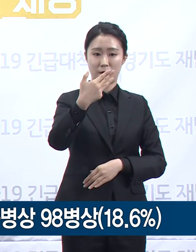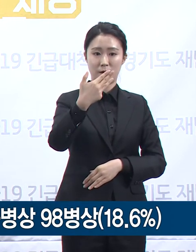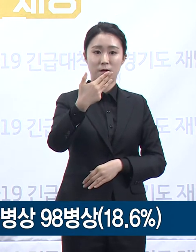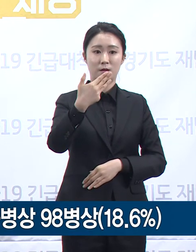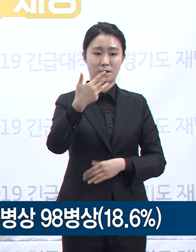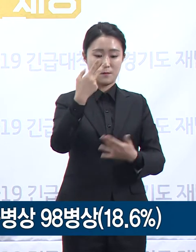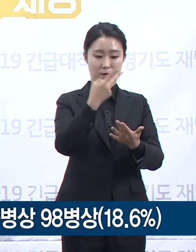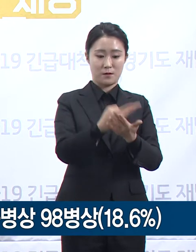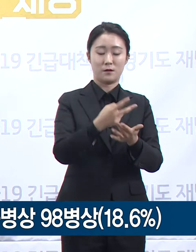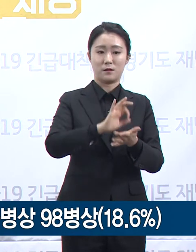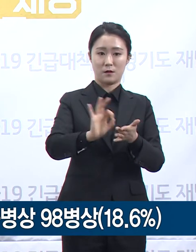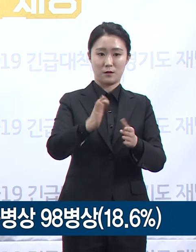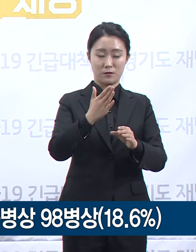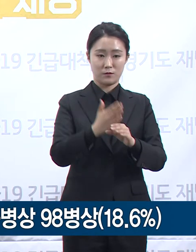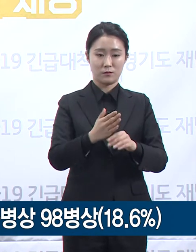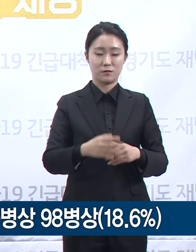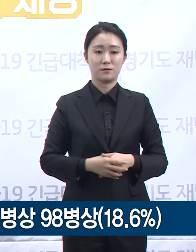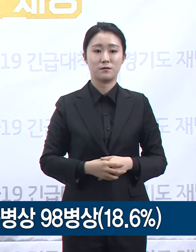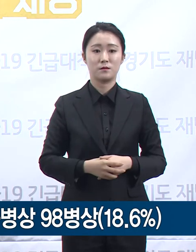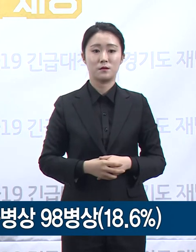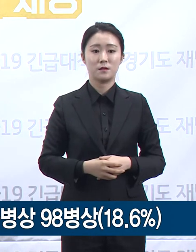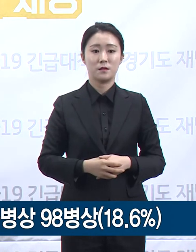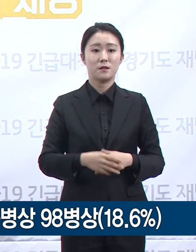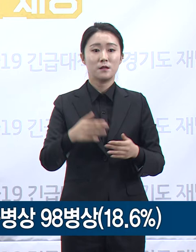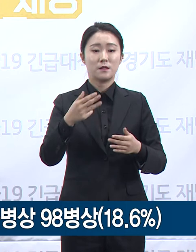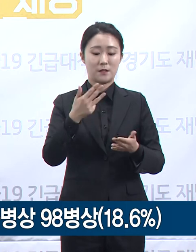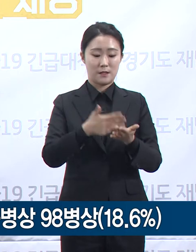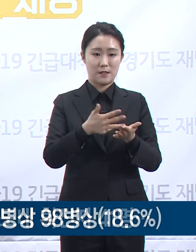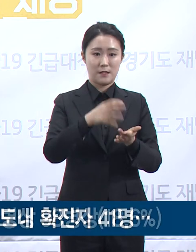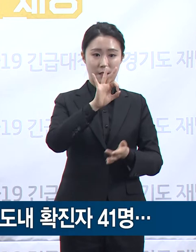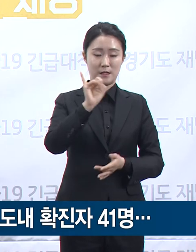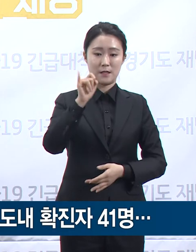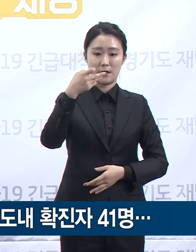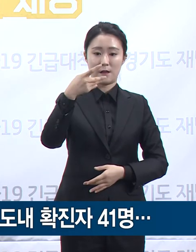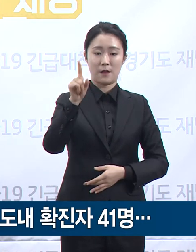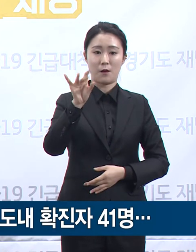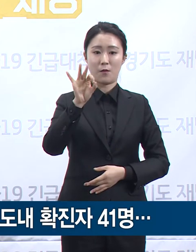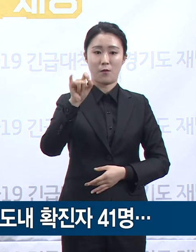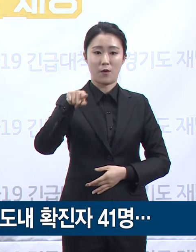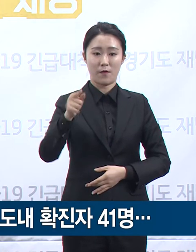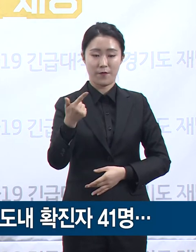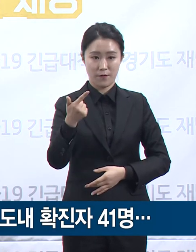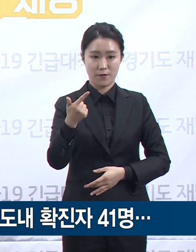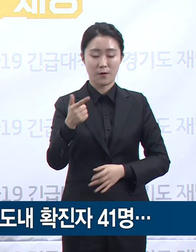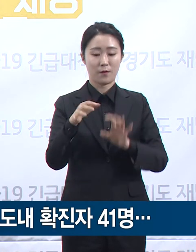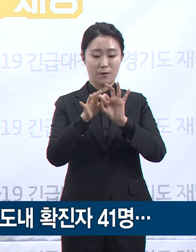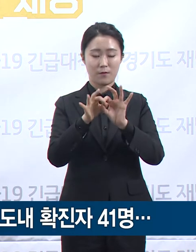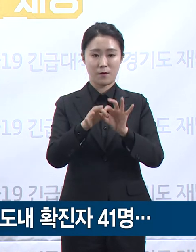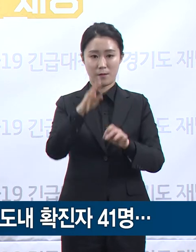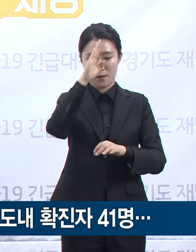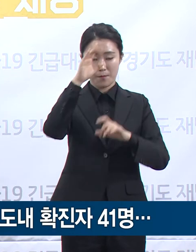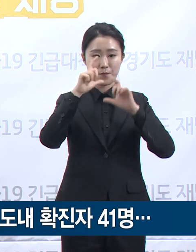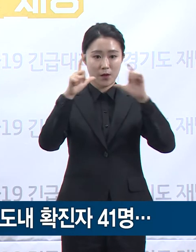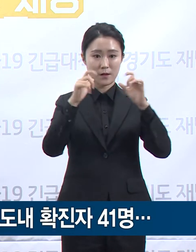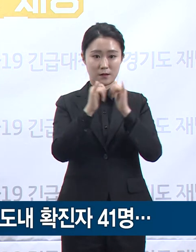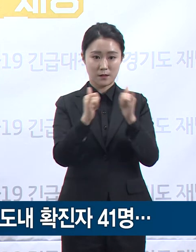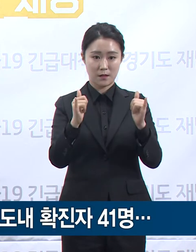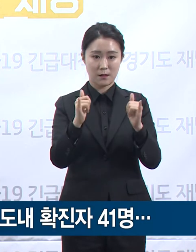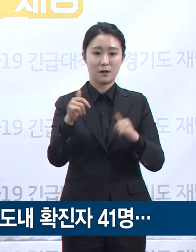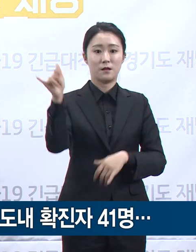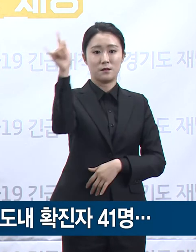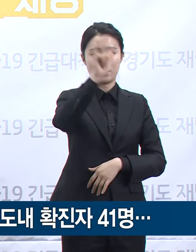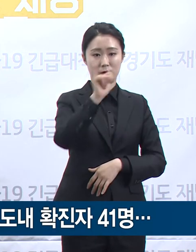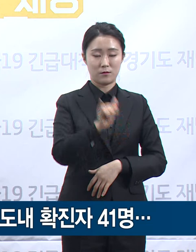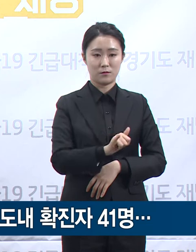클럽, 집단감염 상황을 말씀드리겠습니다. 오늘 0시 기준 확인된 이태원 클럽 관련 확진자는 전국 총